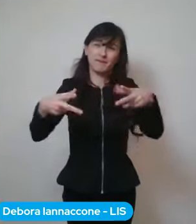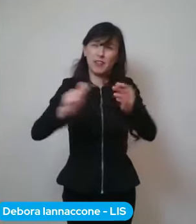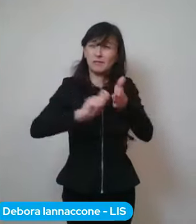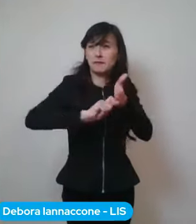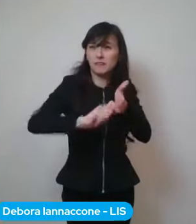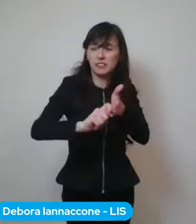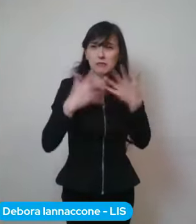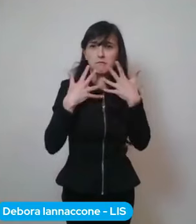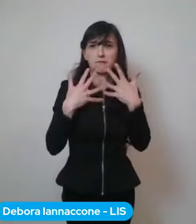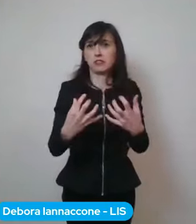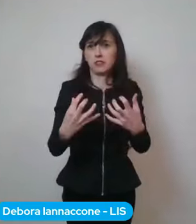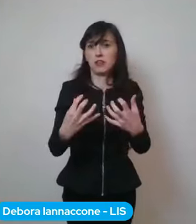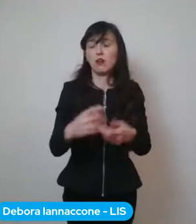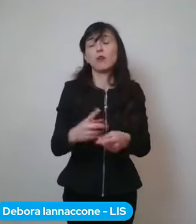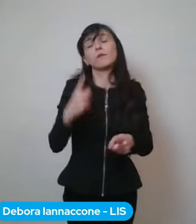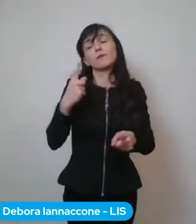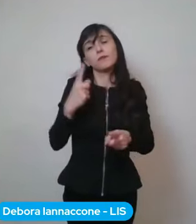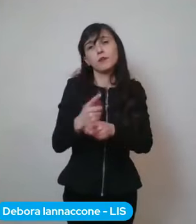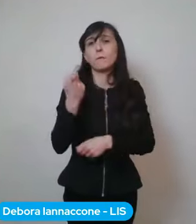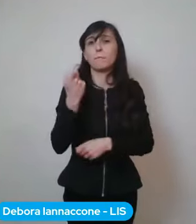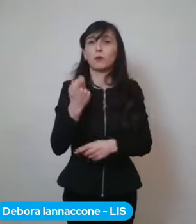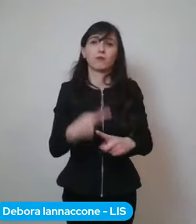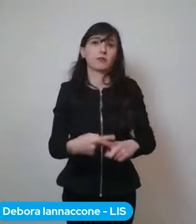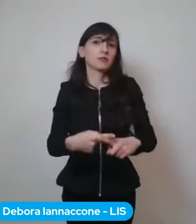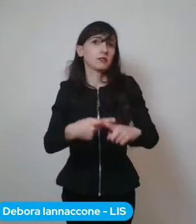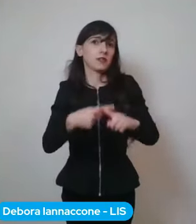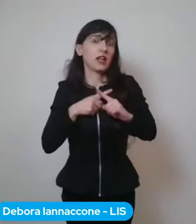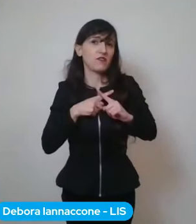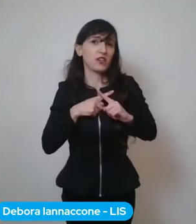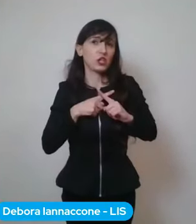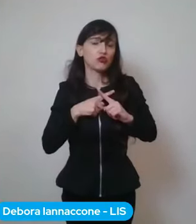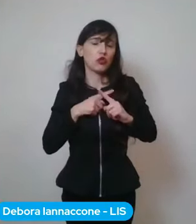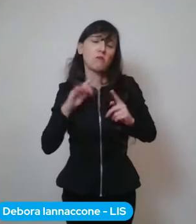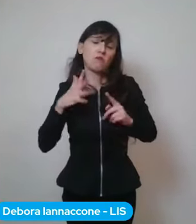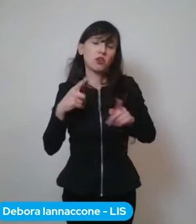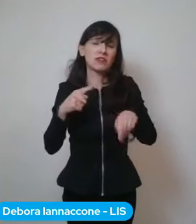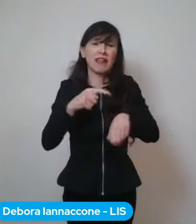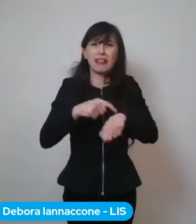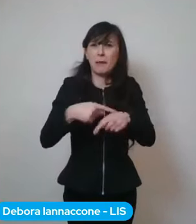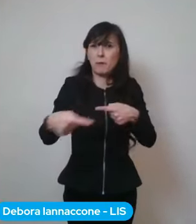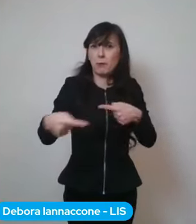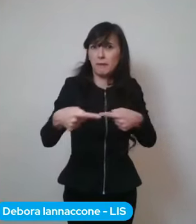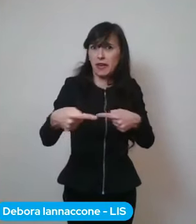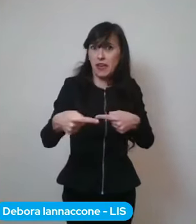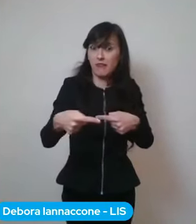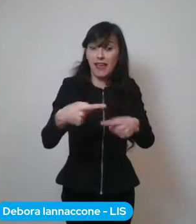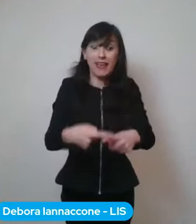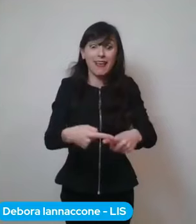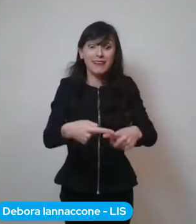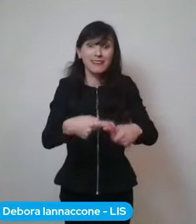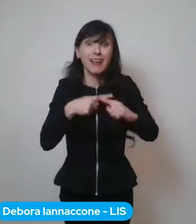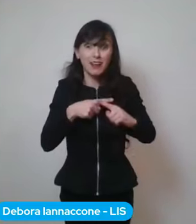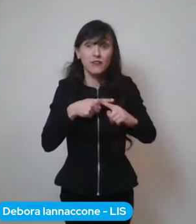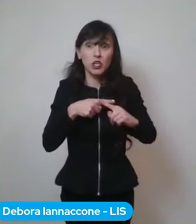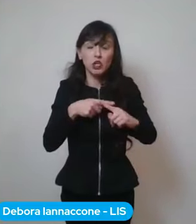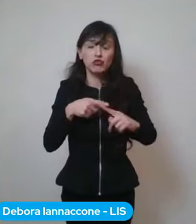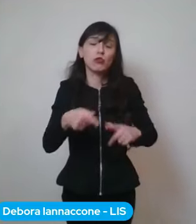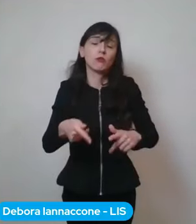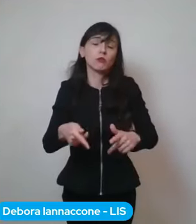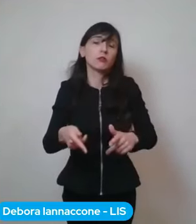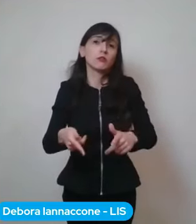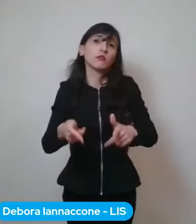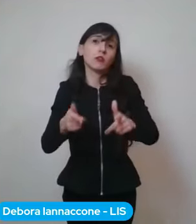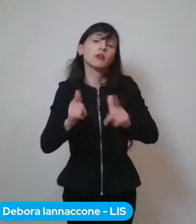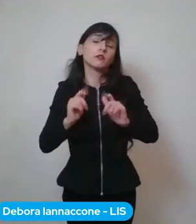Un piccolo sacrificio in in un tempo ristretto probabilmente ci può consentire di evitare di fare grossi sacrifici